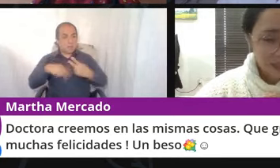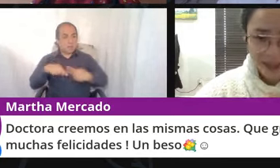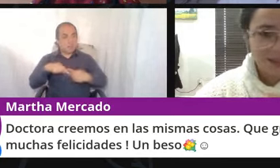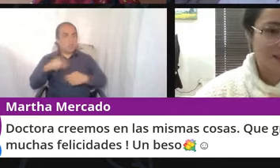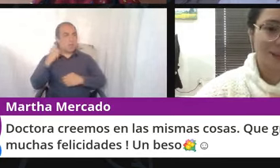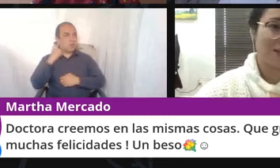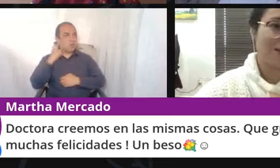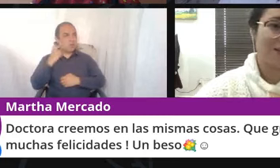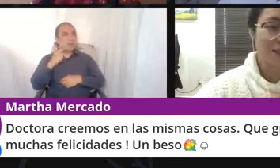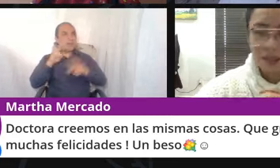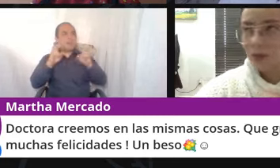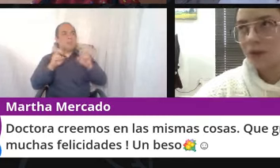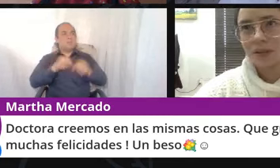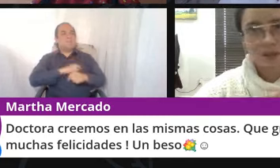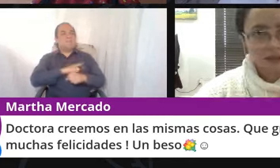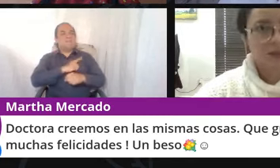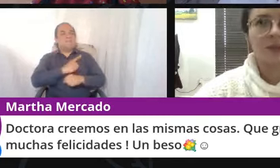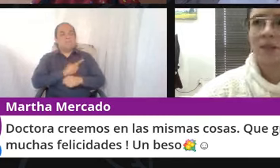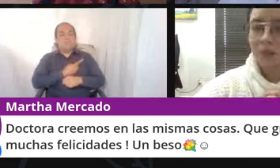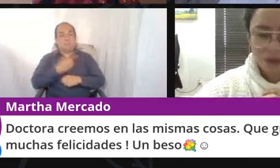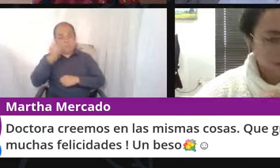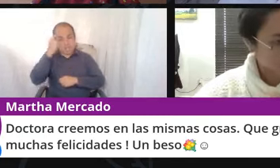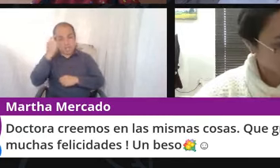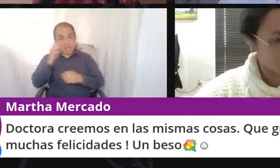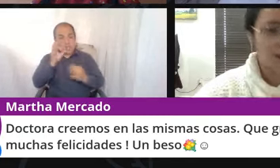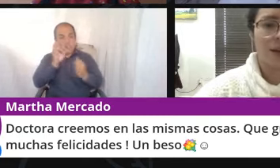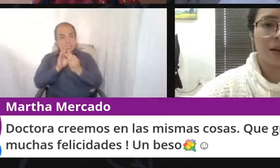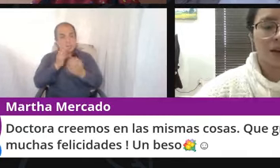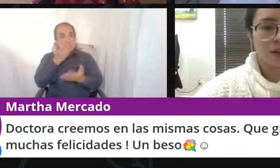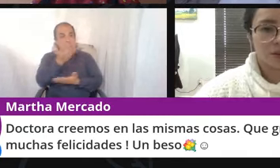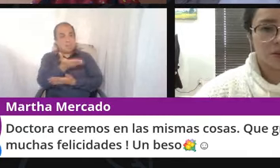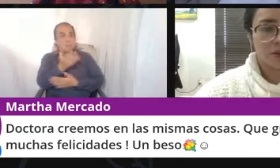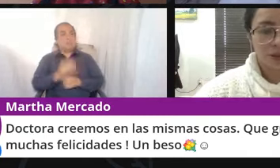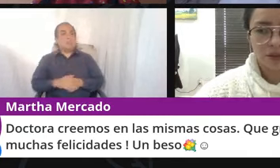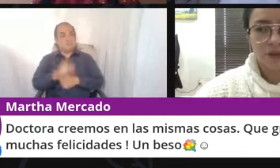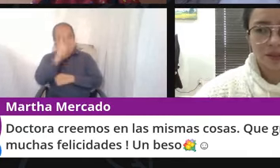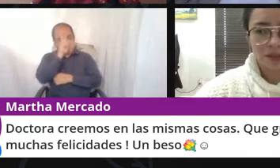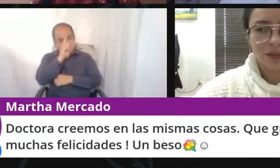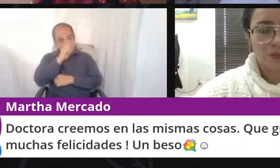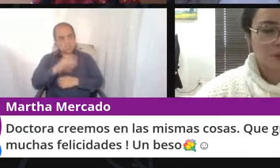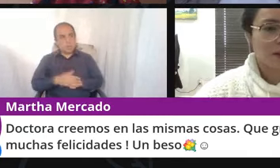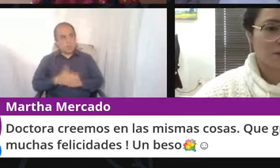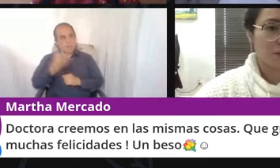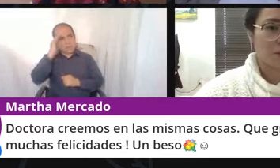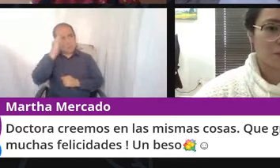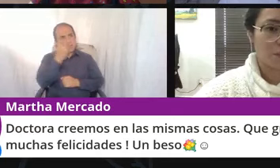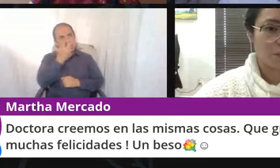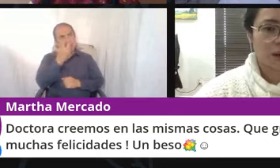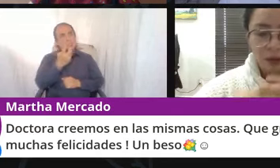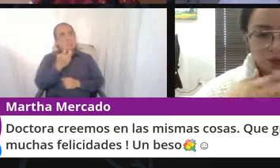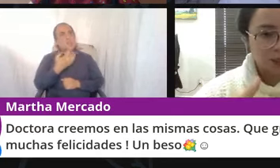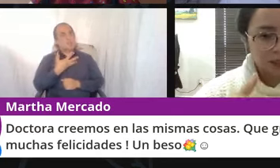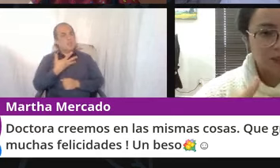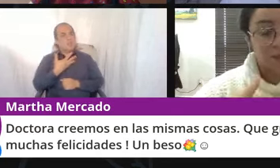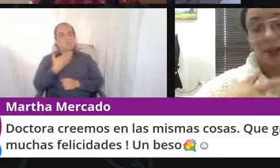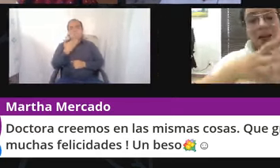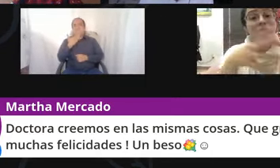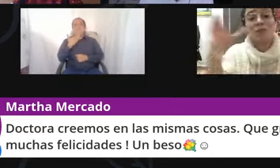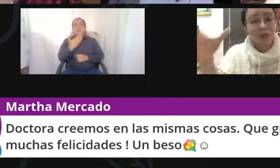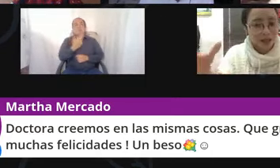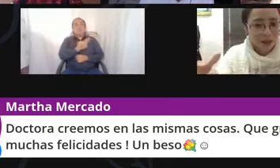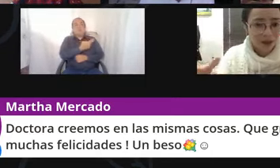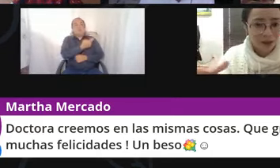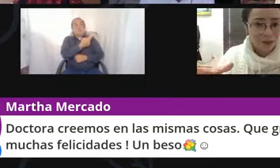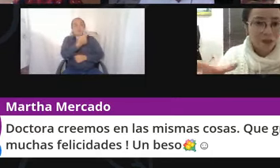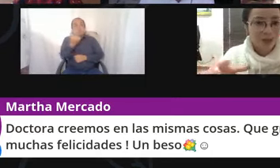acérquense si tienen dudas acérquense pidan asesoría y yo creo que eso va a ser muy benéfico para ustedes y para